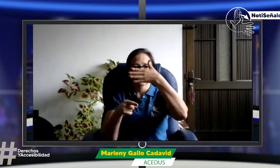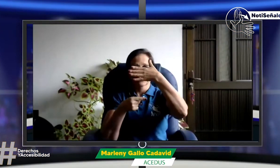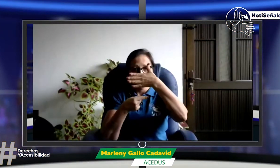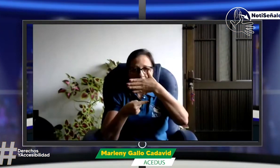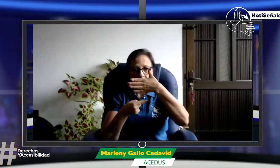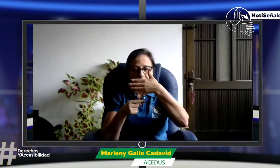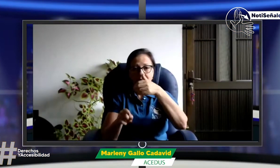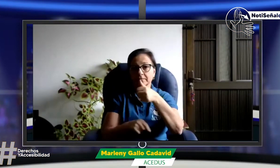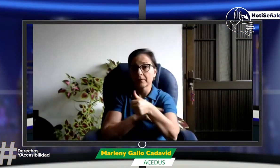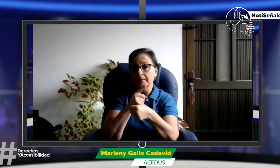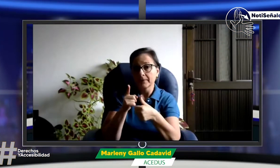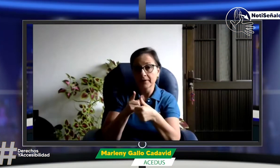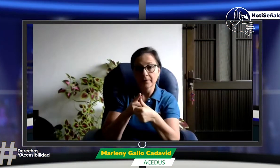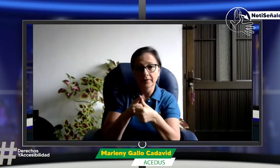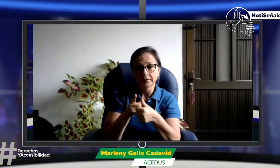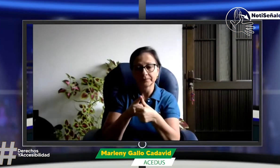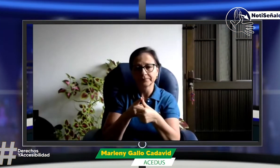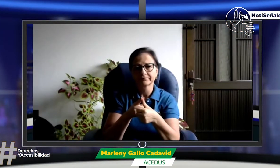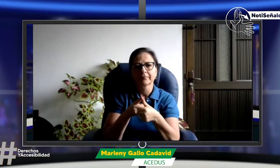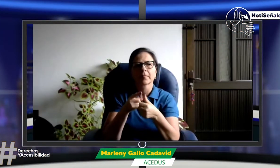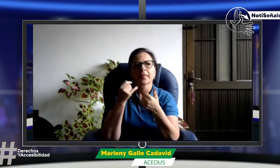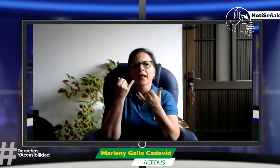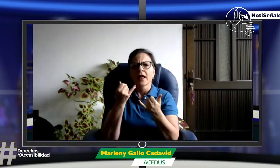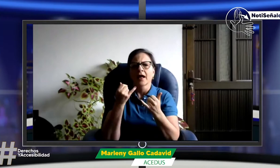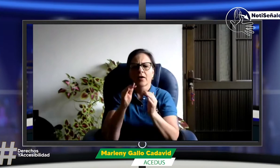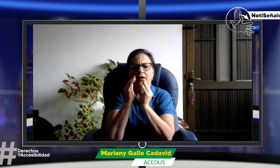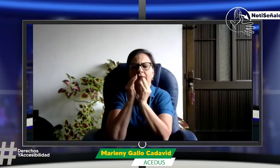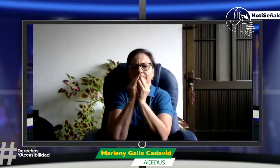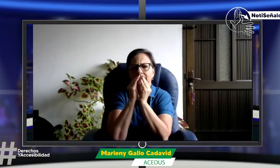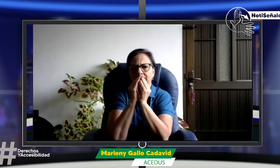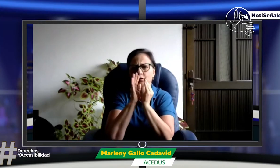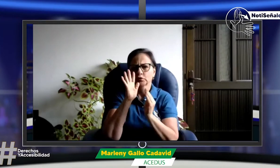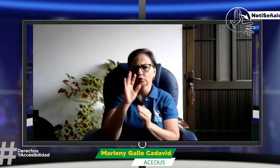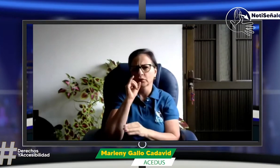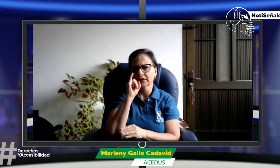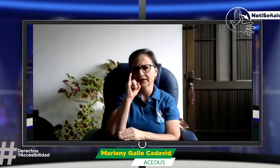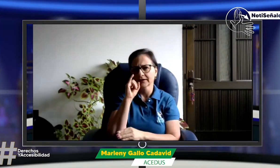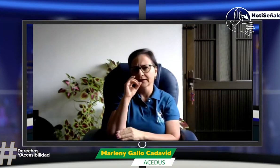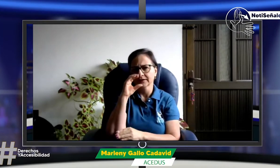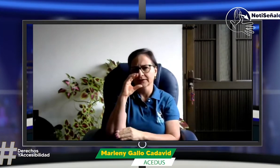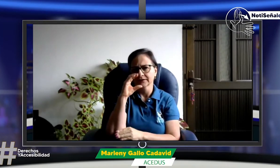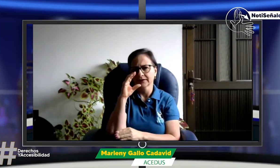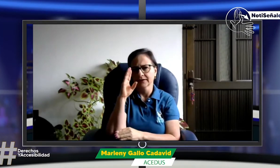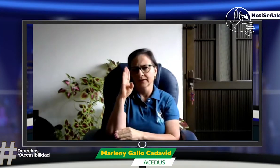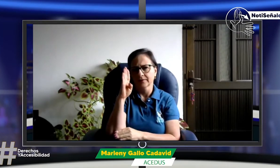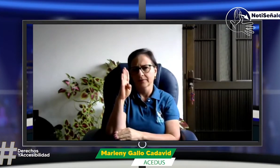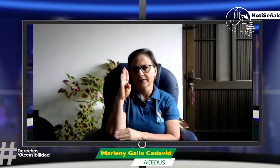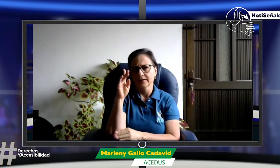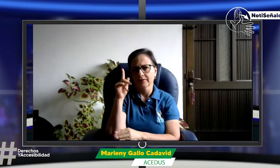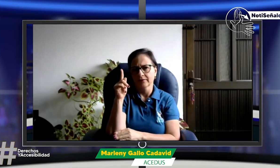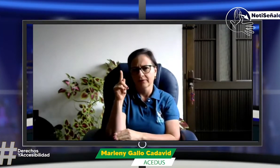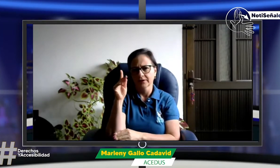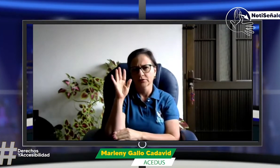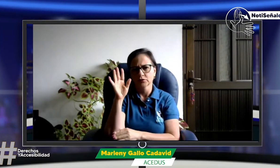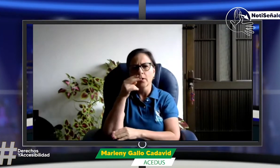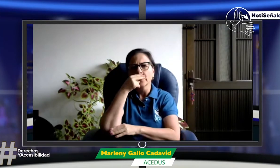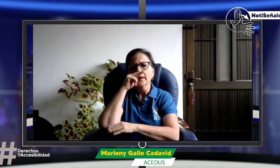problemáticas y quiero establecer seis puntos alrededor de eso. Comienzo por el ICBF,